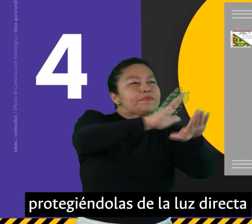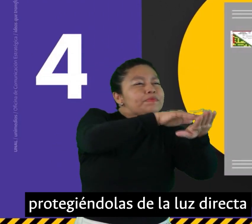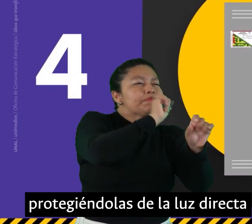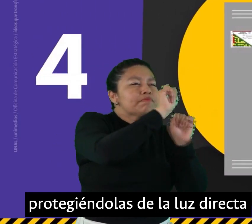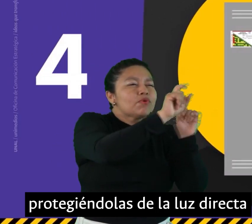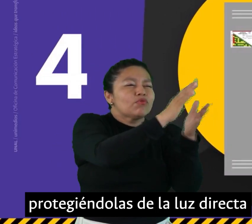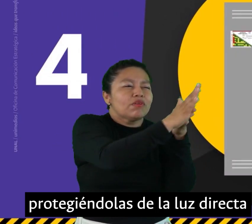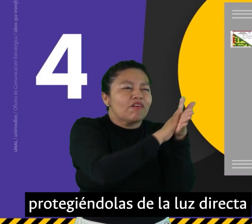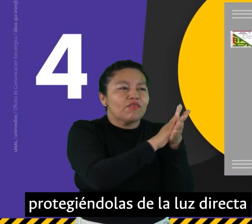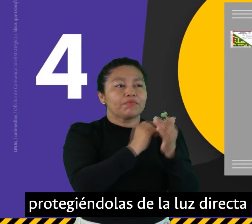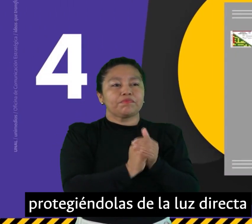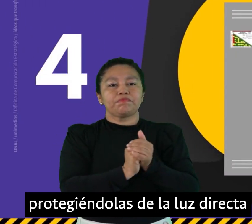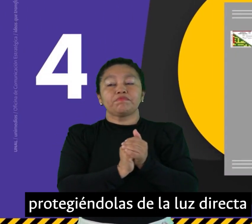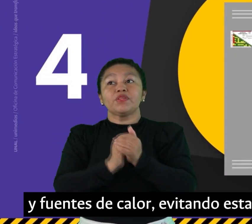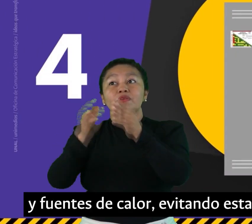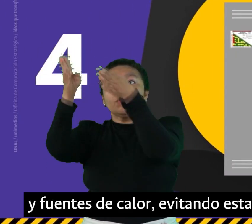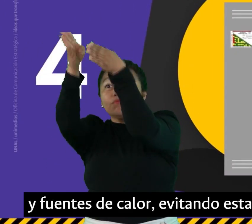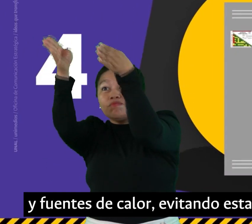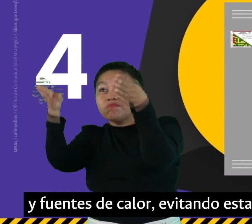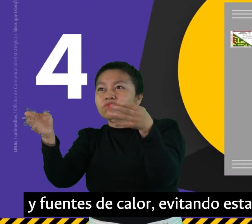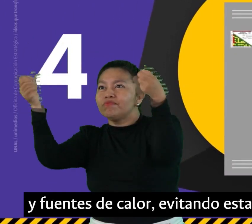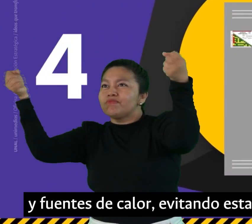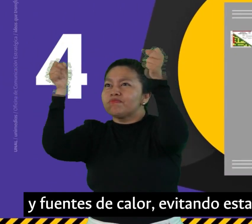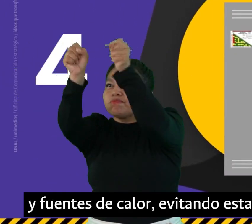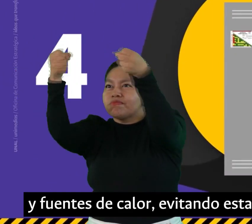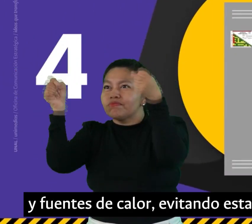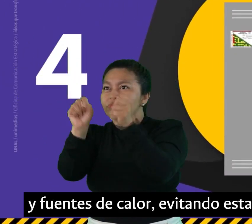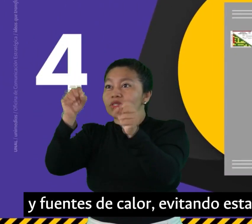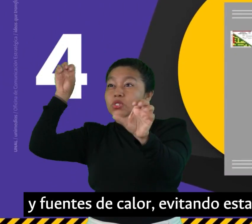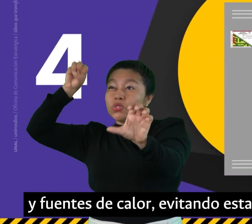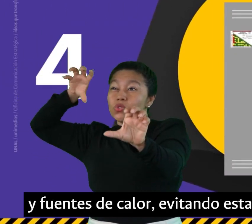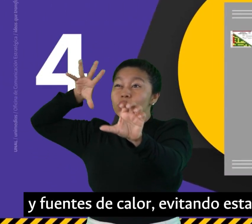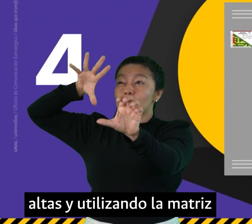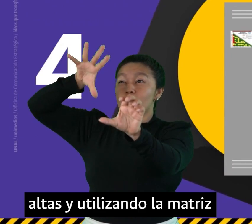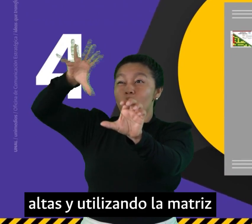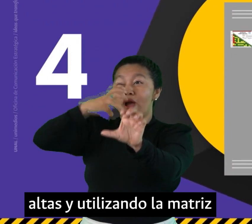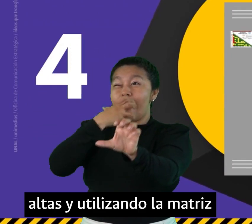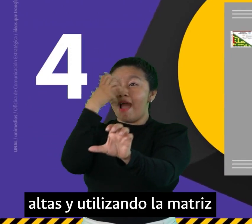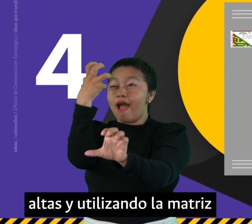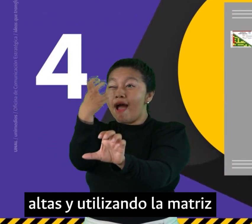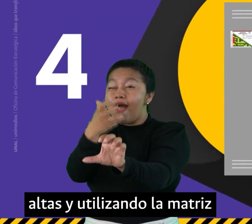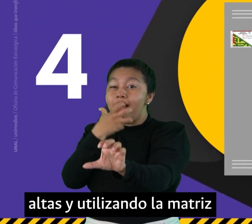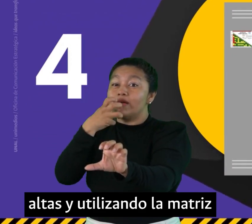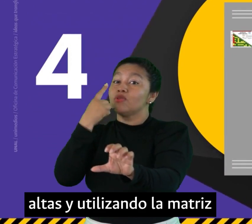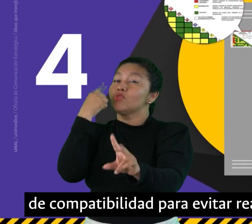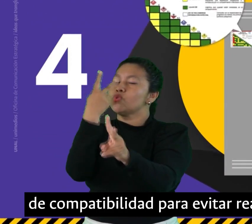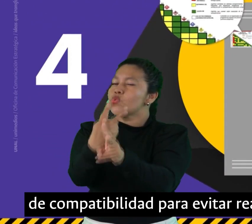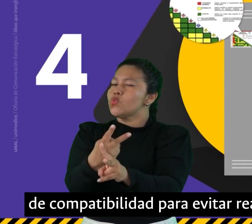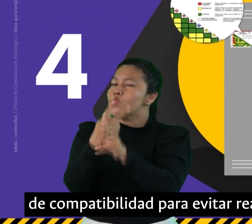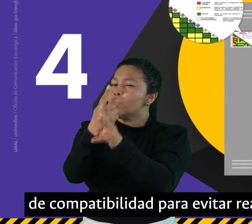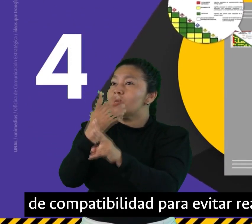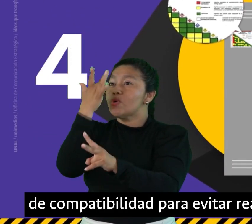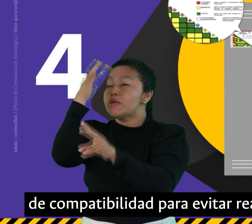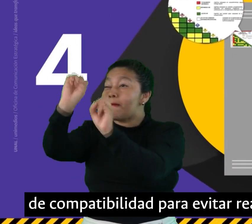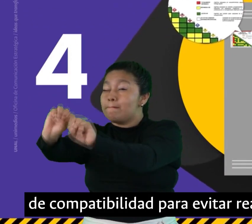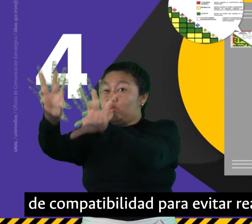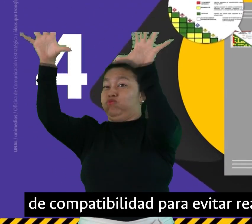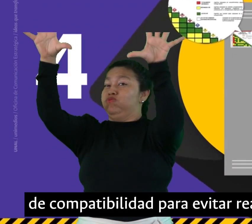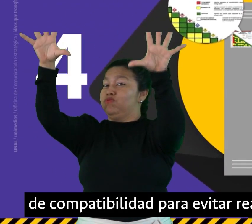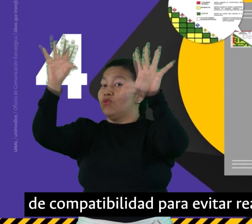protegiéndolas de la luz directa y fuentes de calor. Evitando estanterías altas y utilizando la matriz de compatibilidad para evitar reacciones